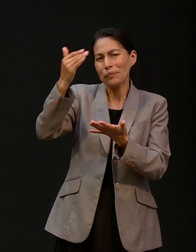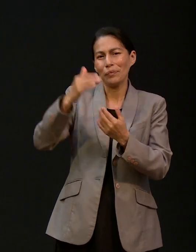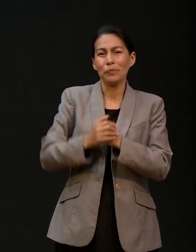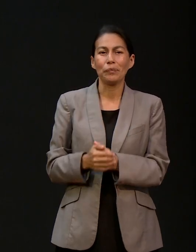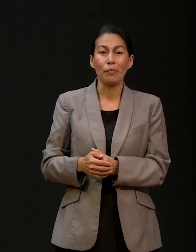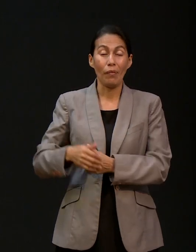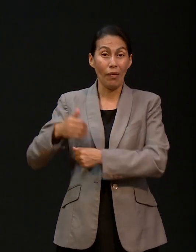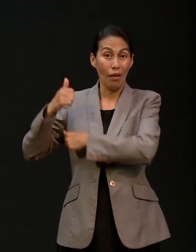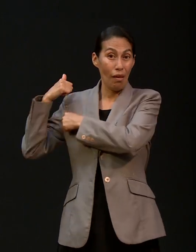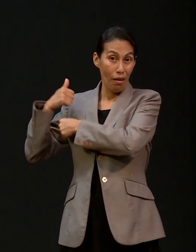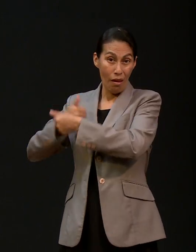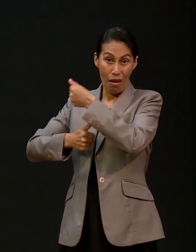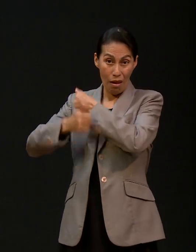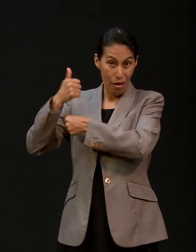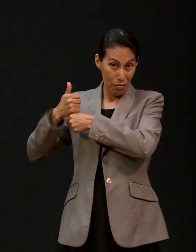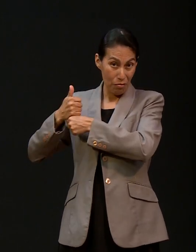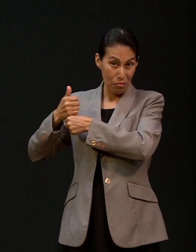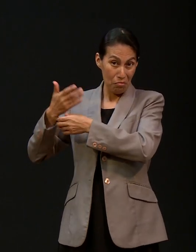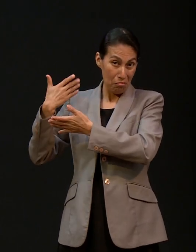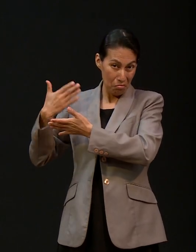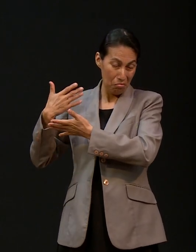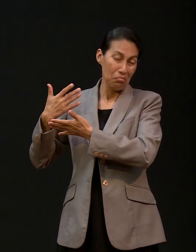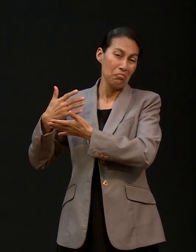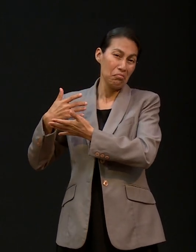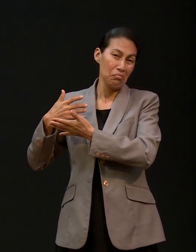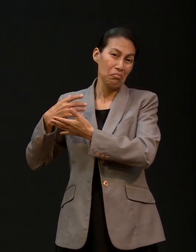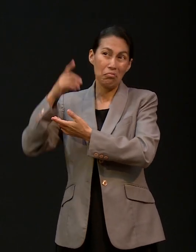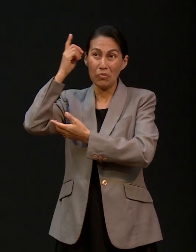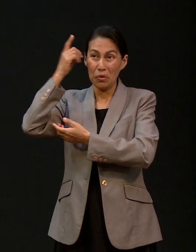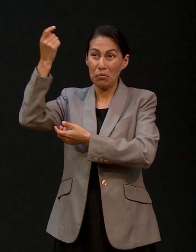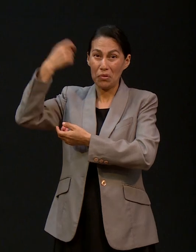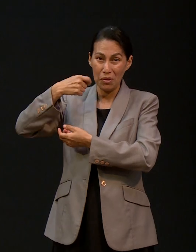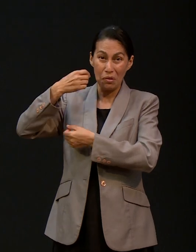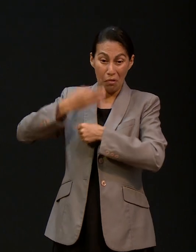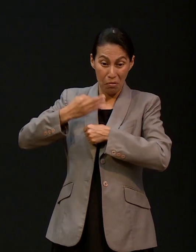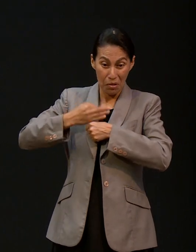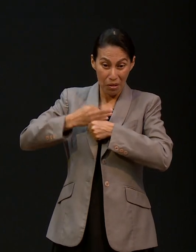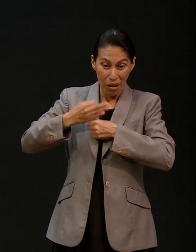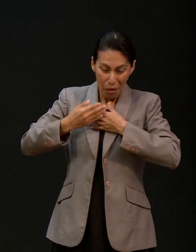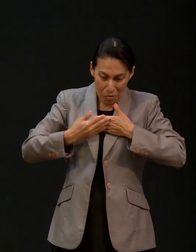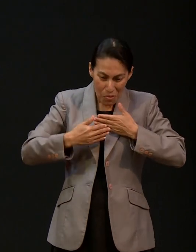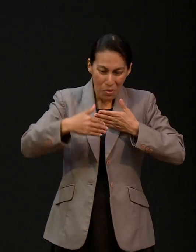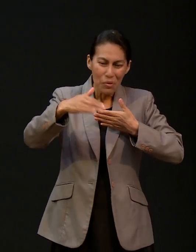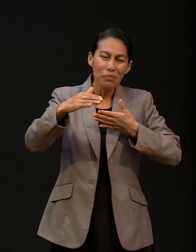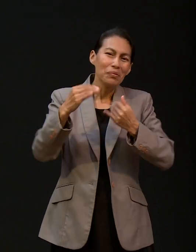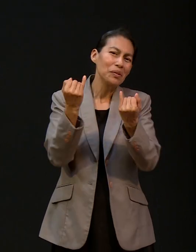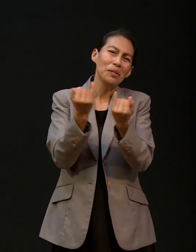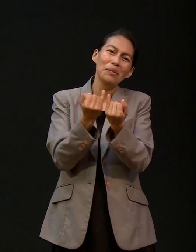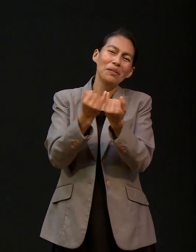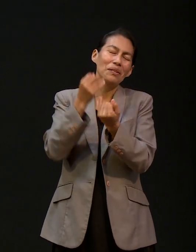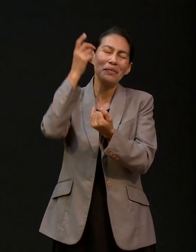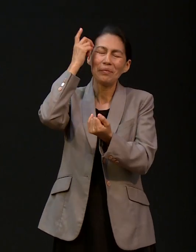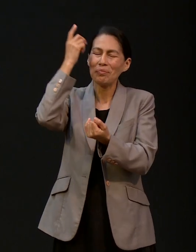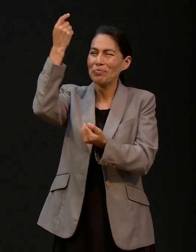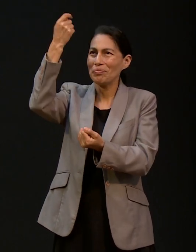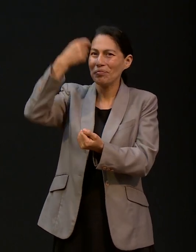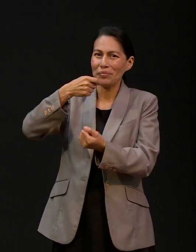continuamos recibiéndolo ya en este año queridos realmente debemos